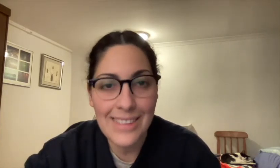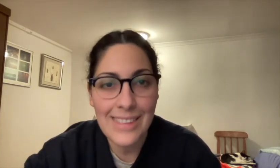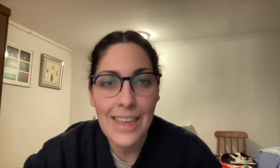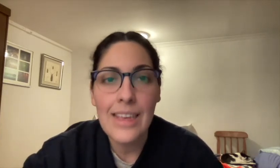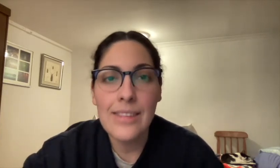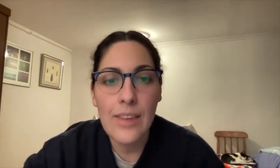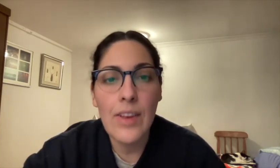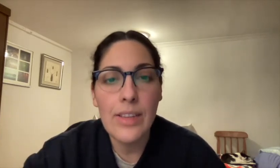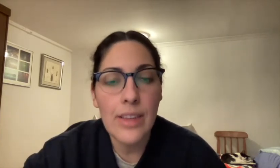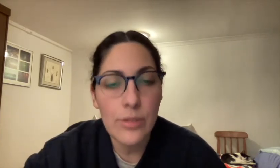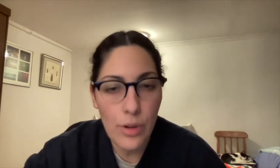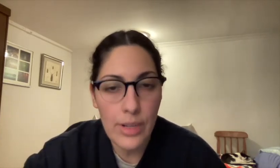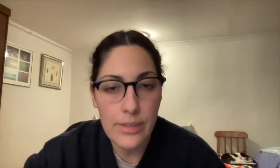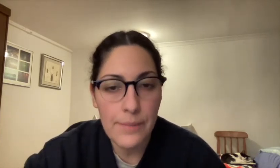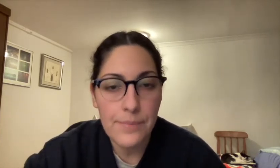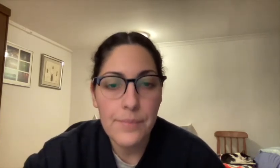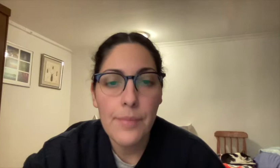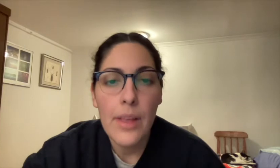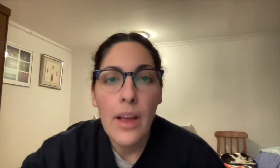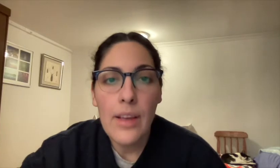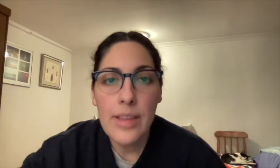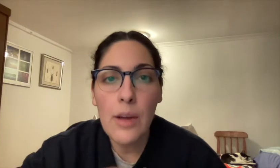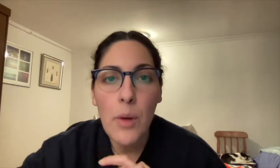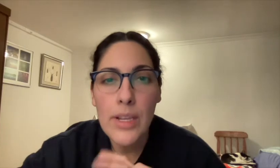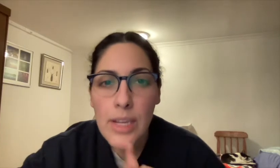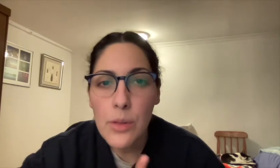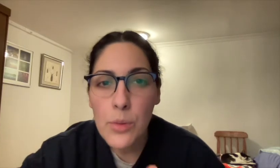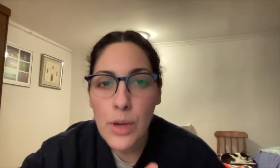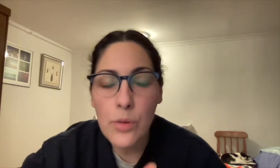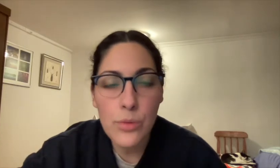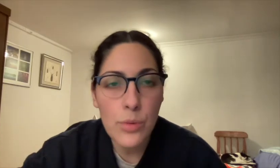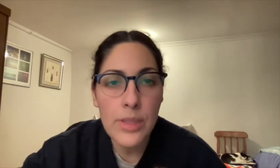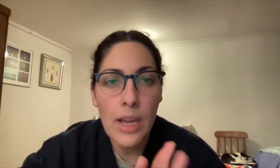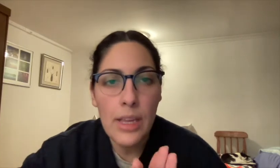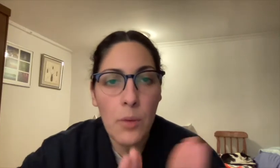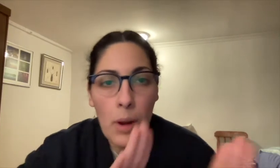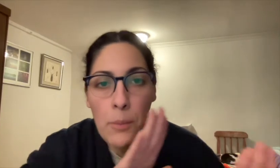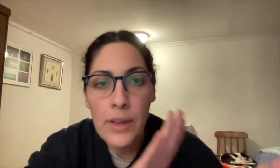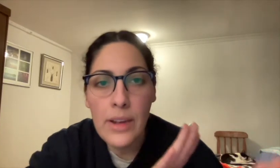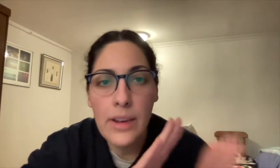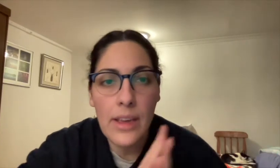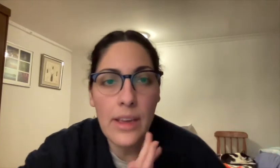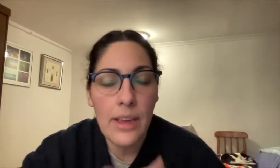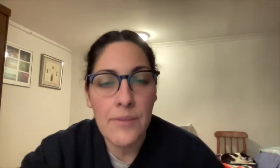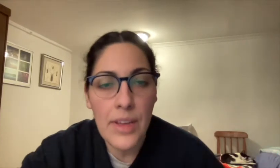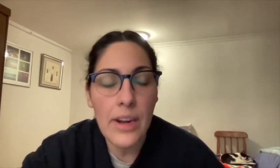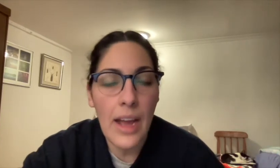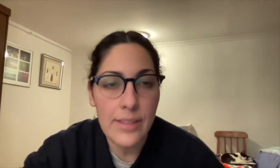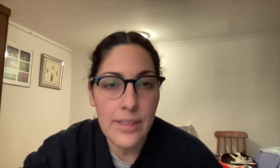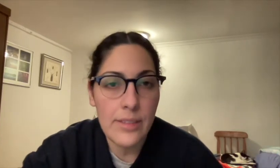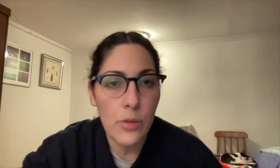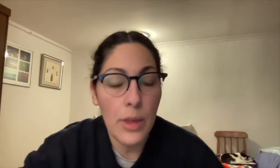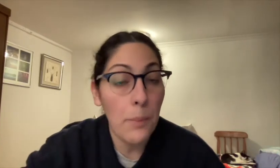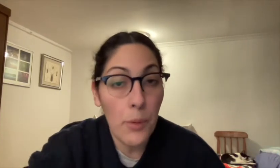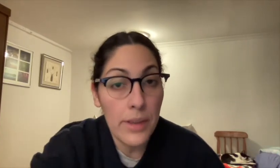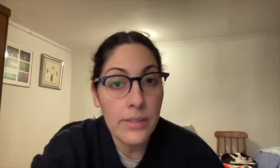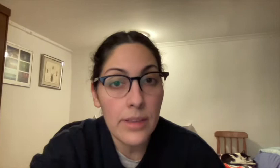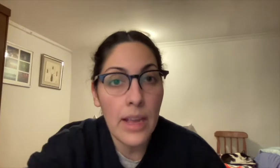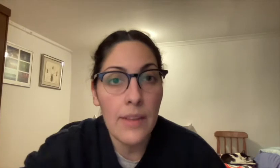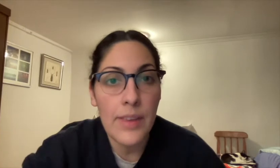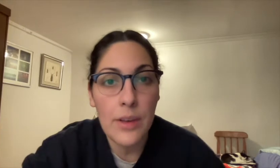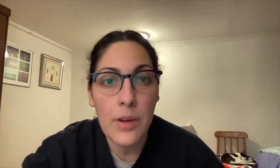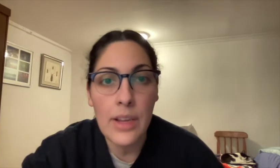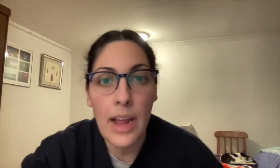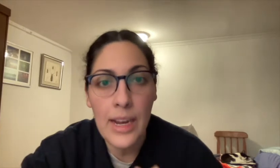tres civilizaciones. Así que cualquier duda, consulta, igual pueden ver antes o después